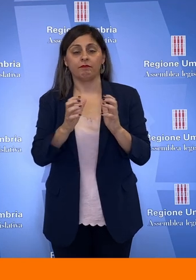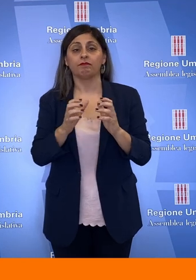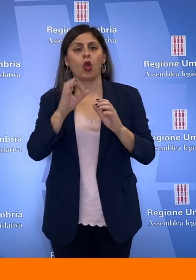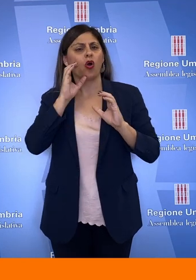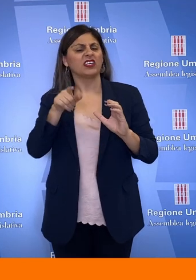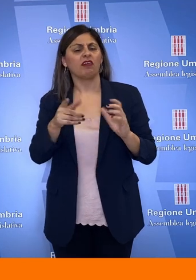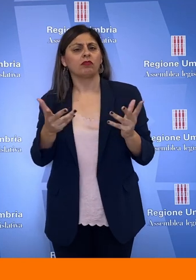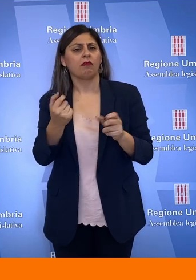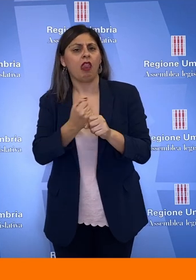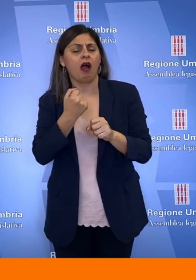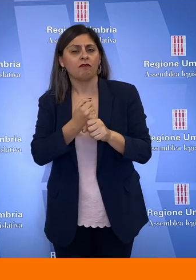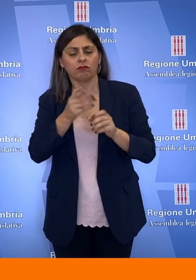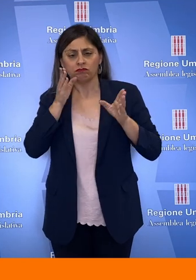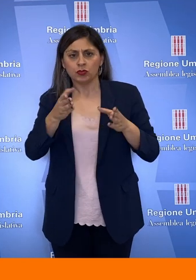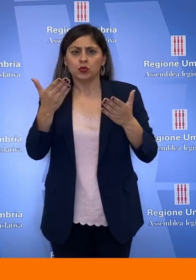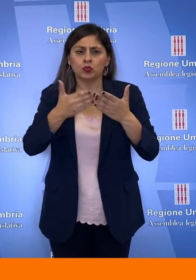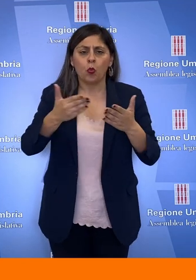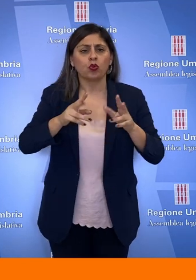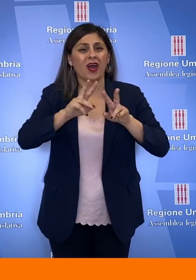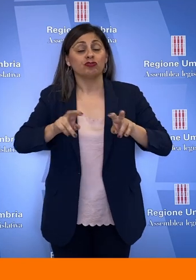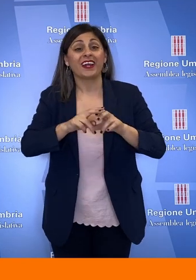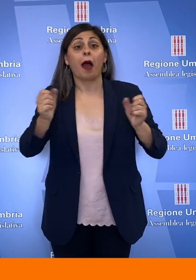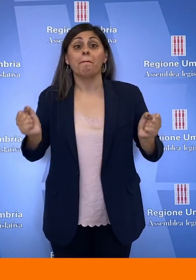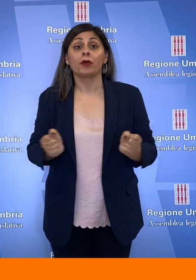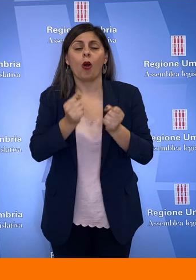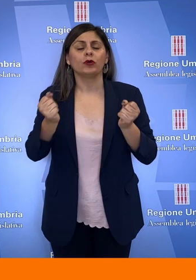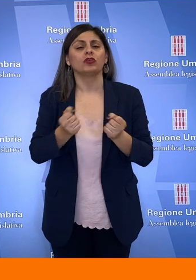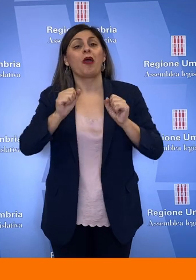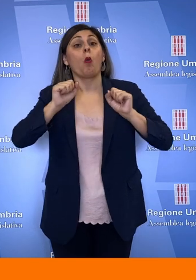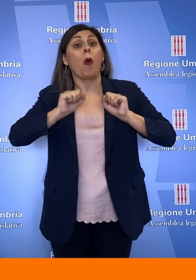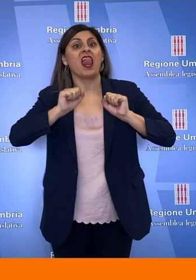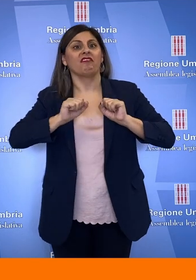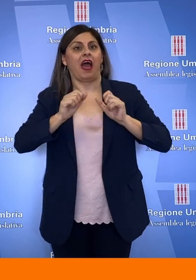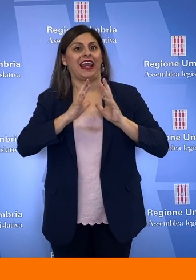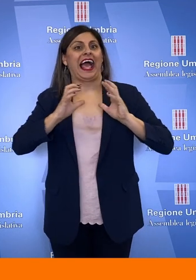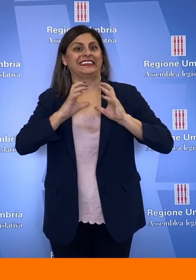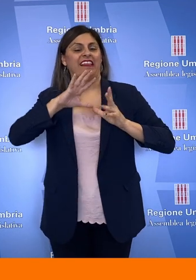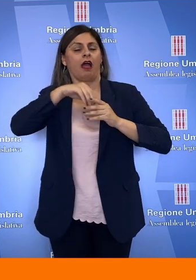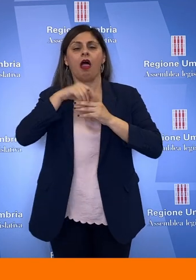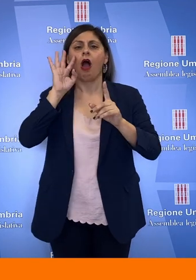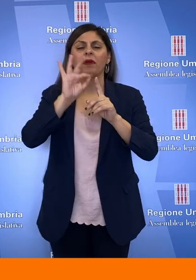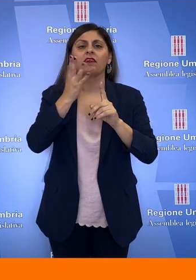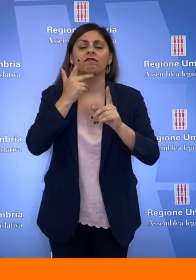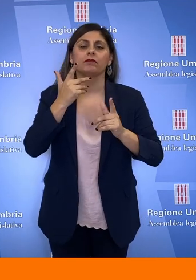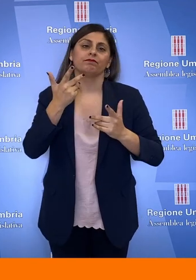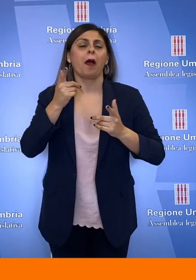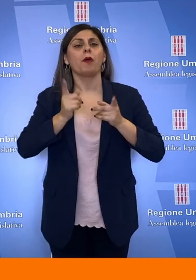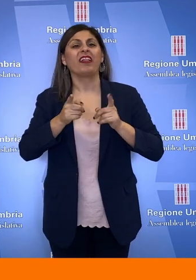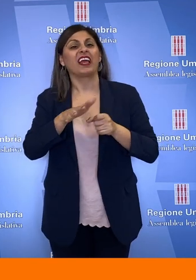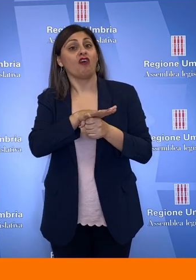'osservatorio si occuperà dello studio, la ricerca e la promozione del welfare aziendale, anche al fine di migliorare le politiche